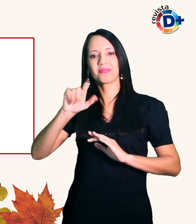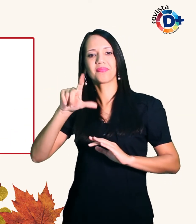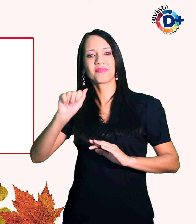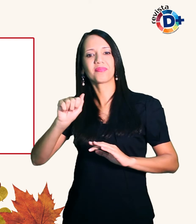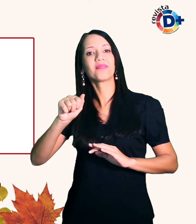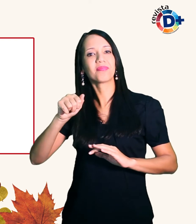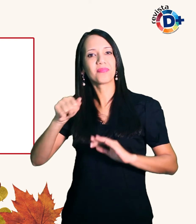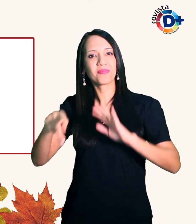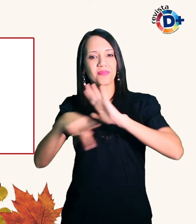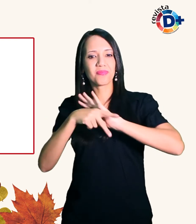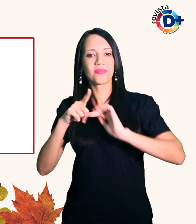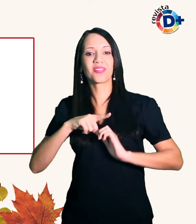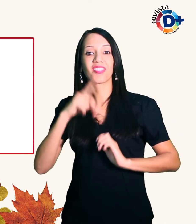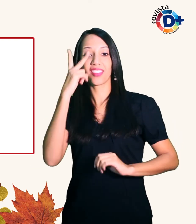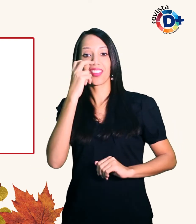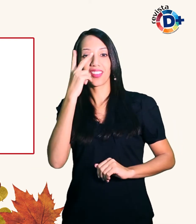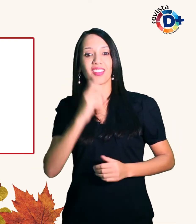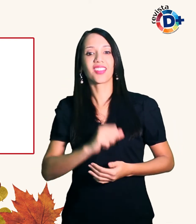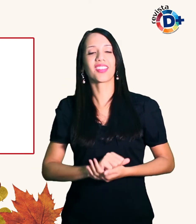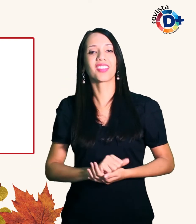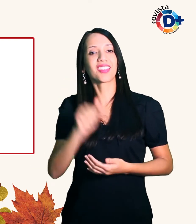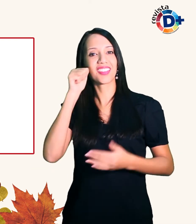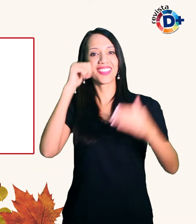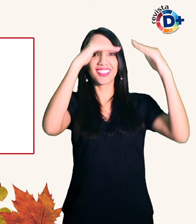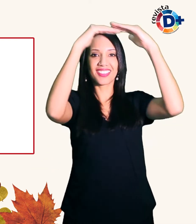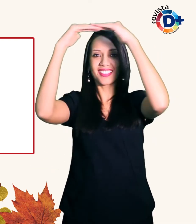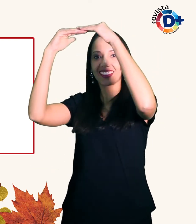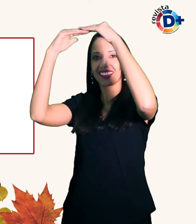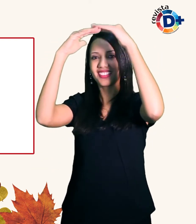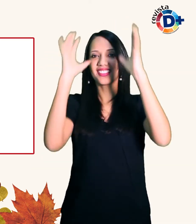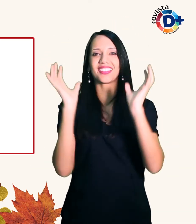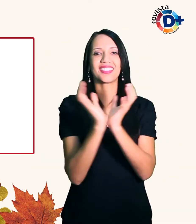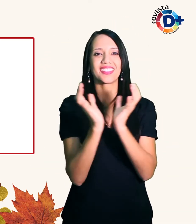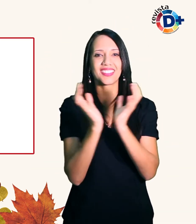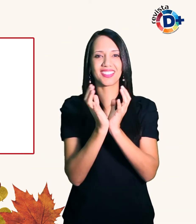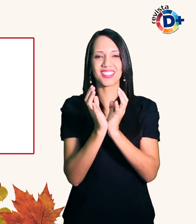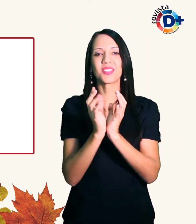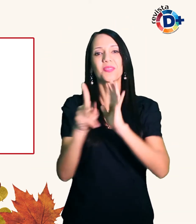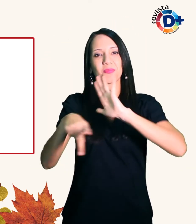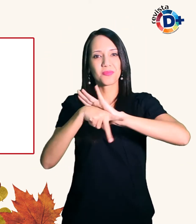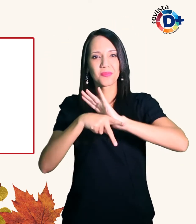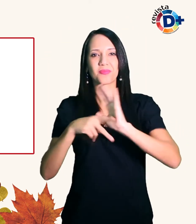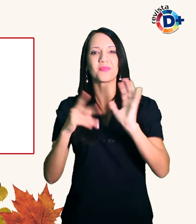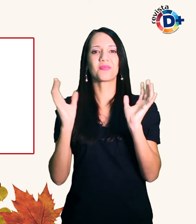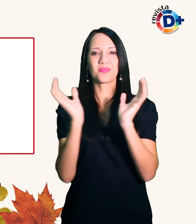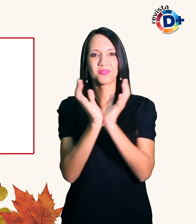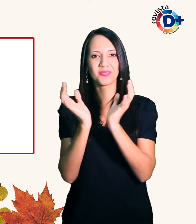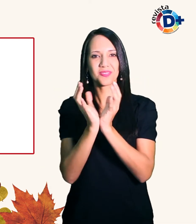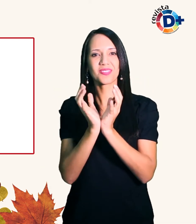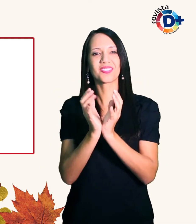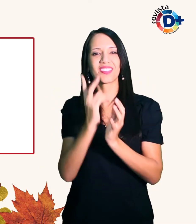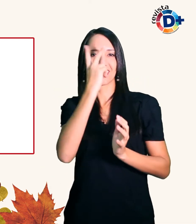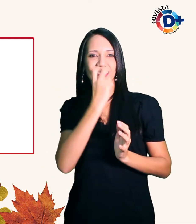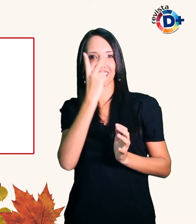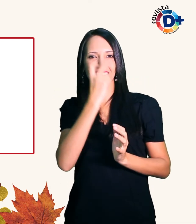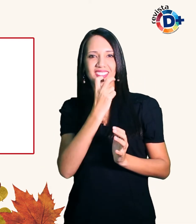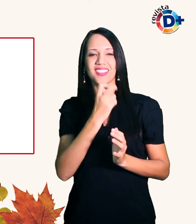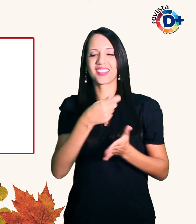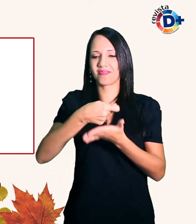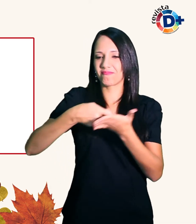A bailarina da companhia Balé de Cegos escrevente no Tribunal de Justiça de São Paulo tem